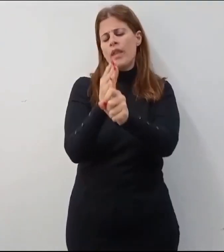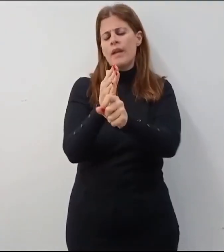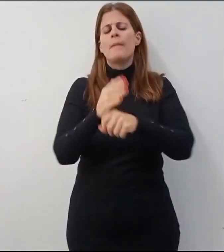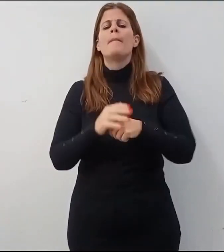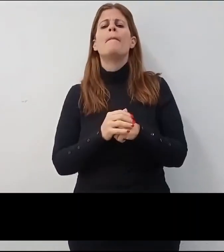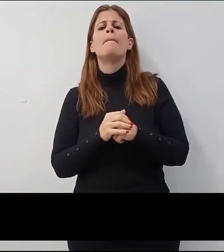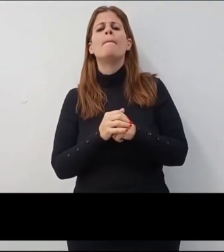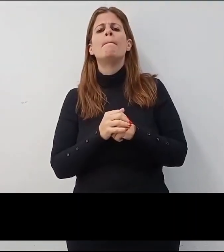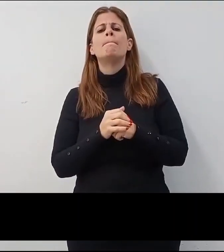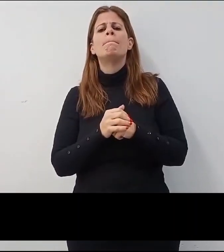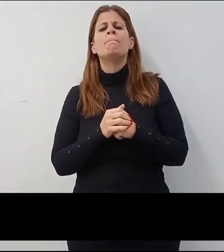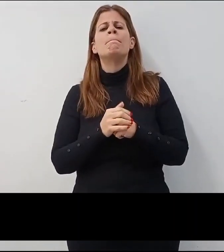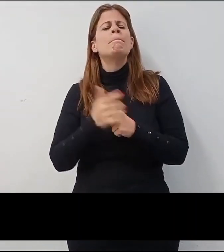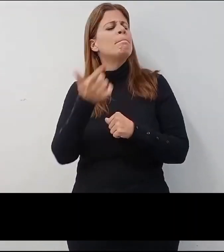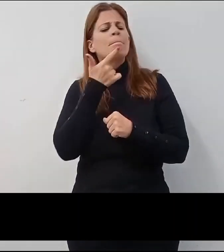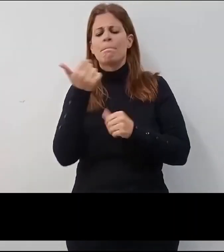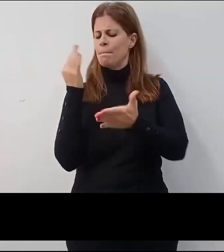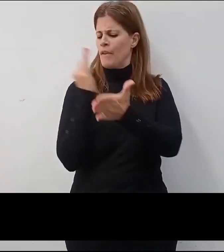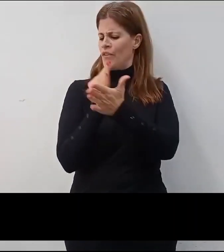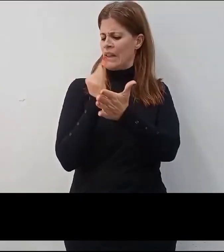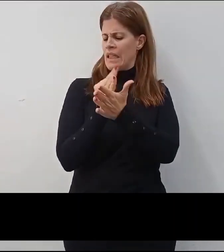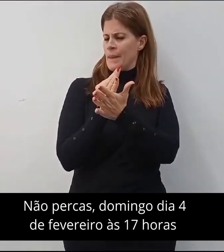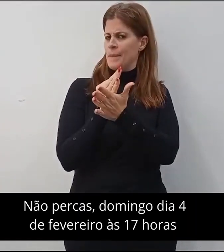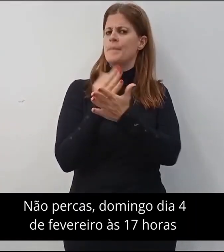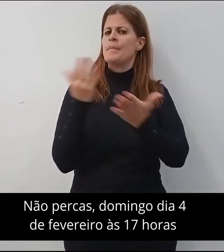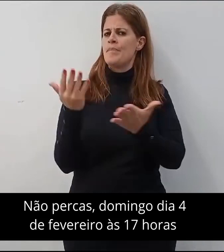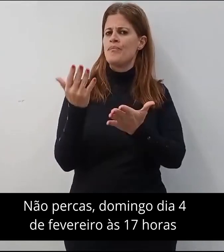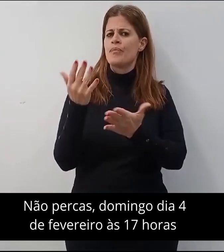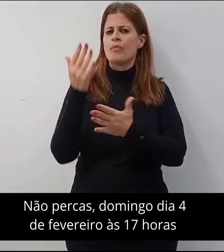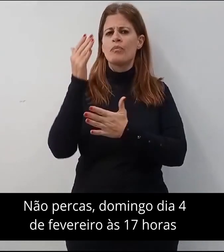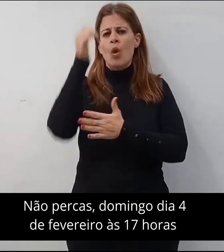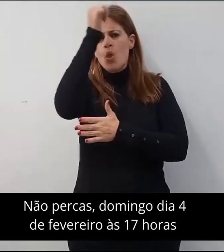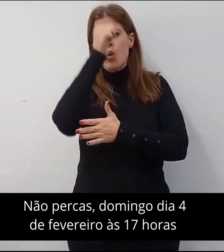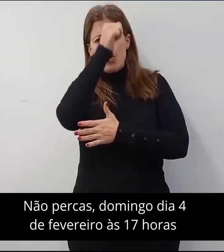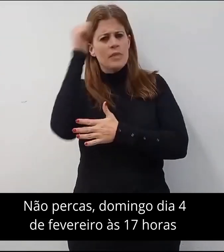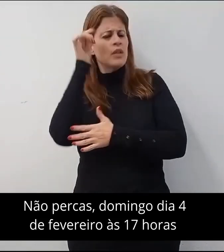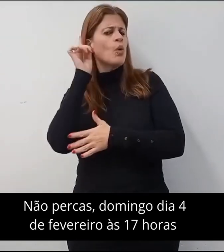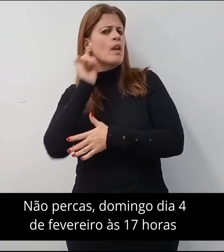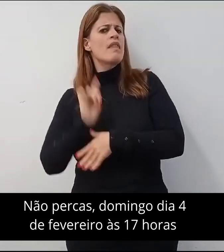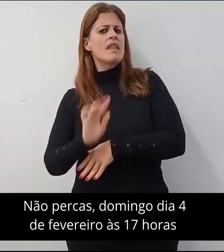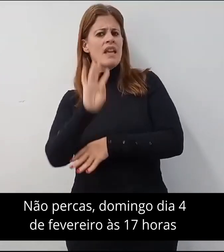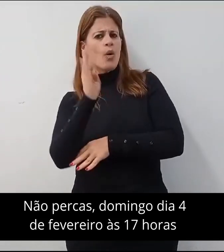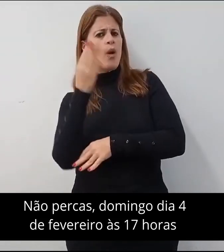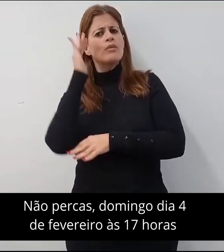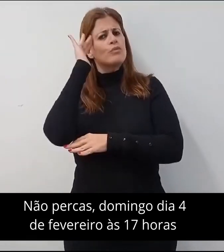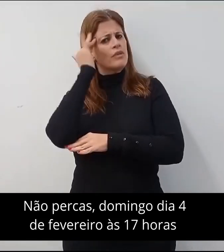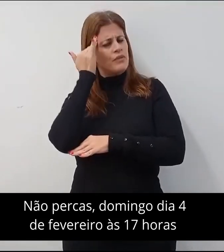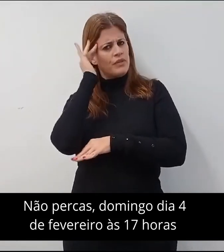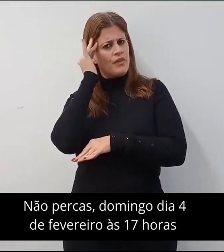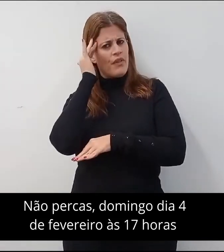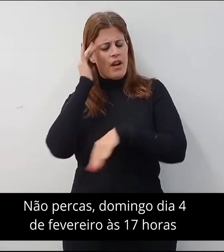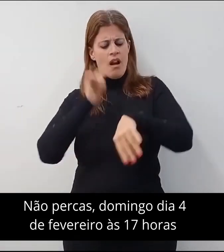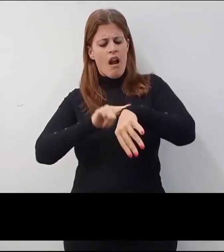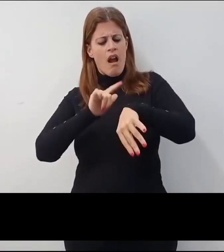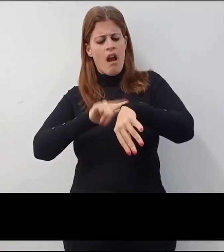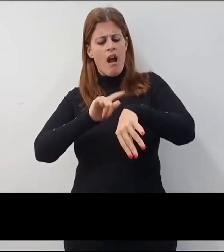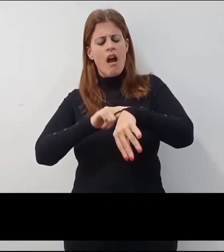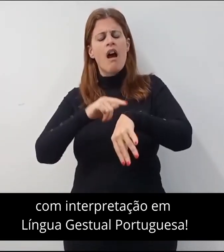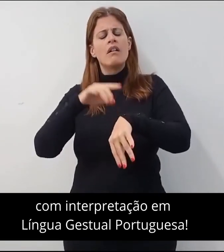Não percas, domingo, dia 4 de fevereiro, às 17 horas, com